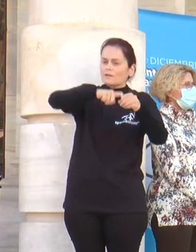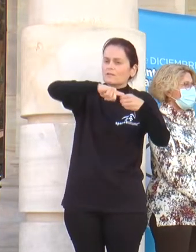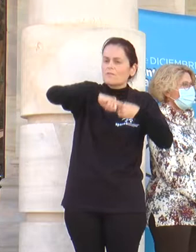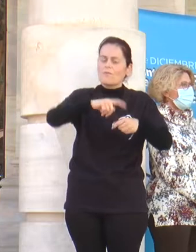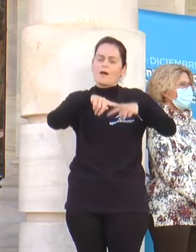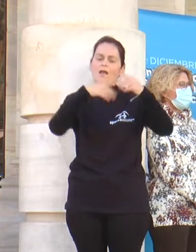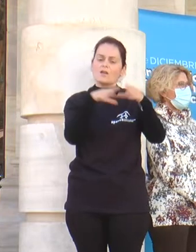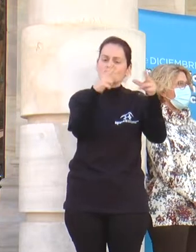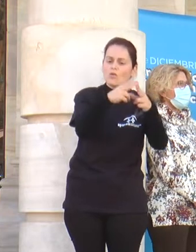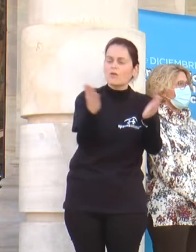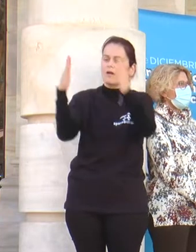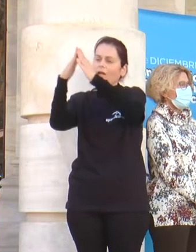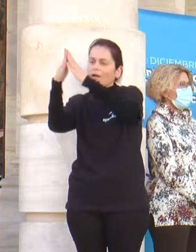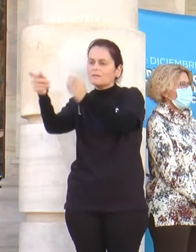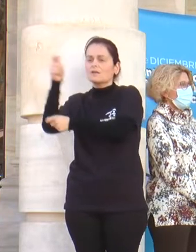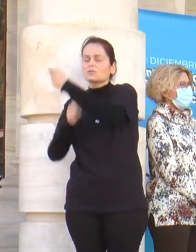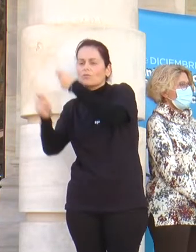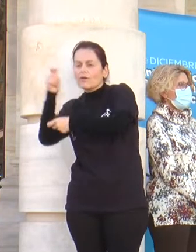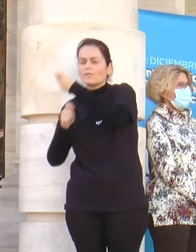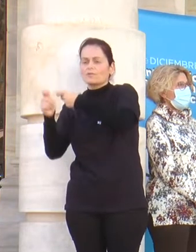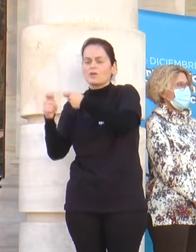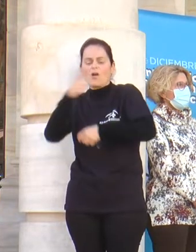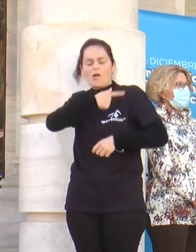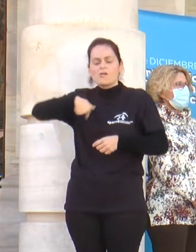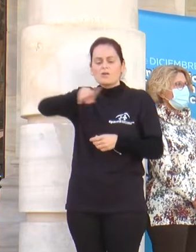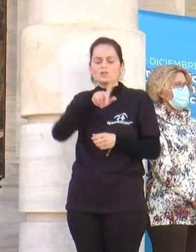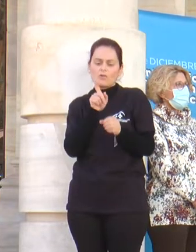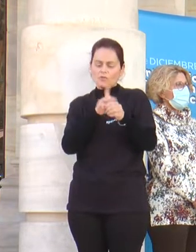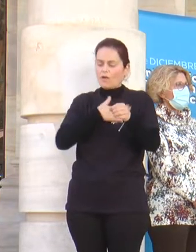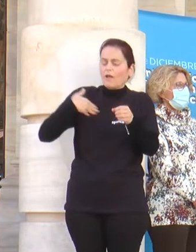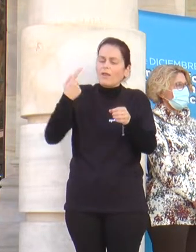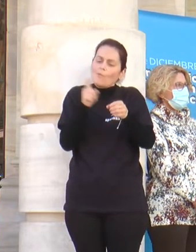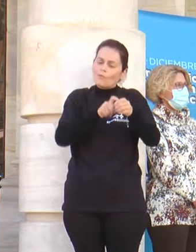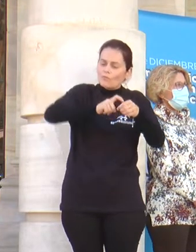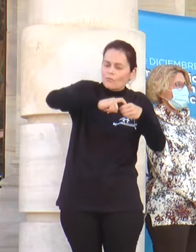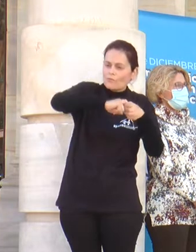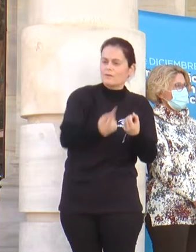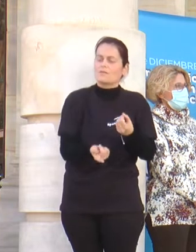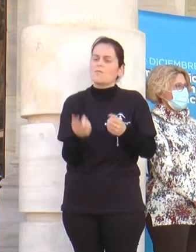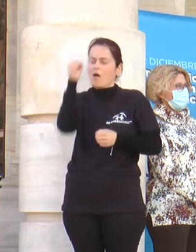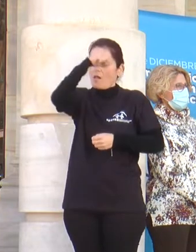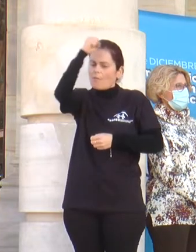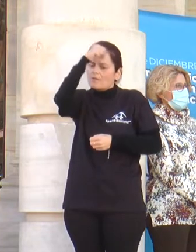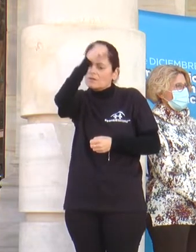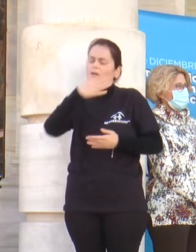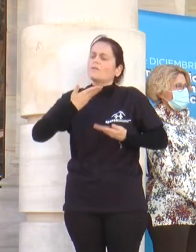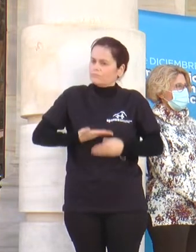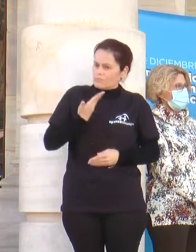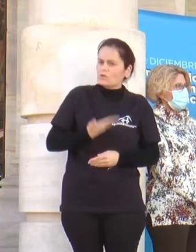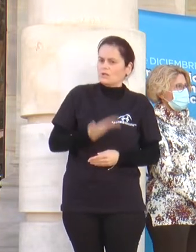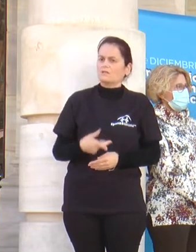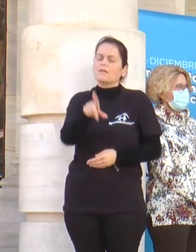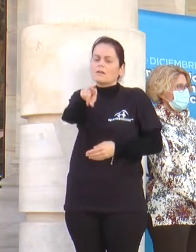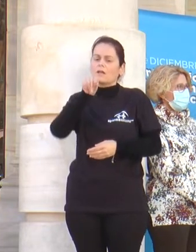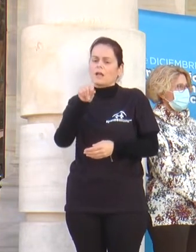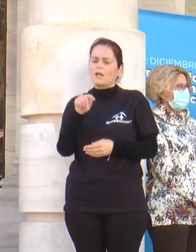casas, en nuestras asociaciones. Queremos participar, que pidan nuestra opinión, que nos dejen decidir y